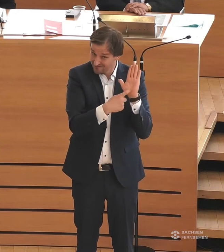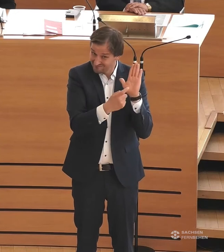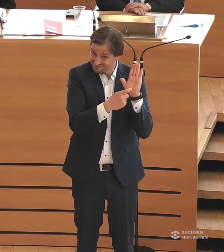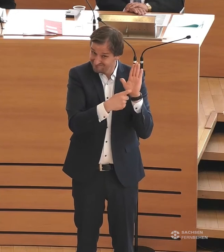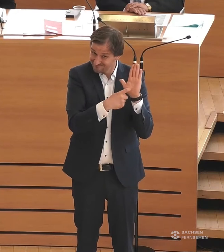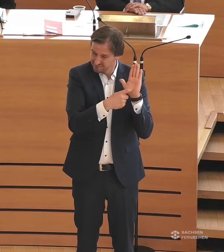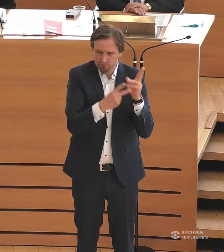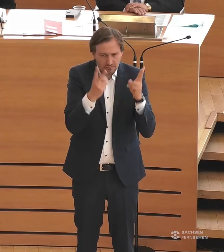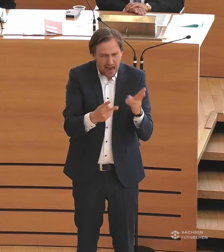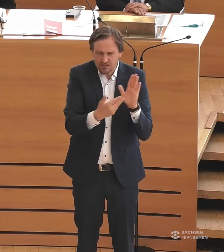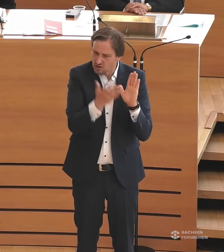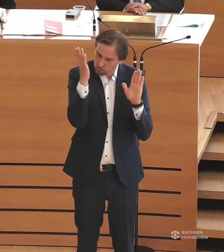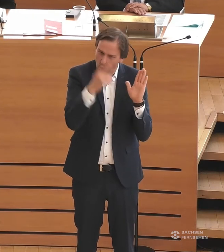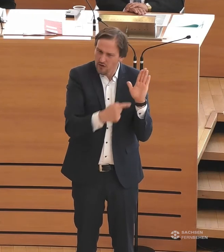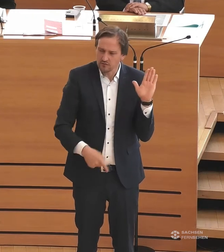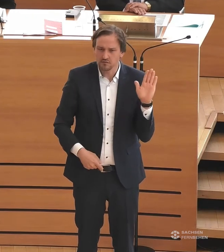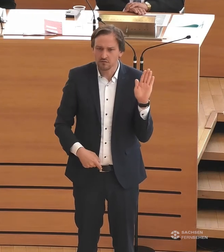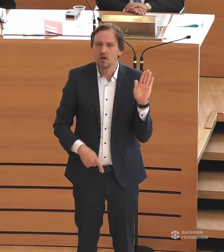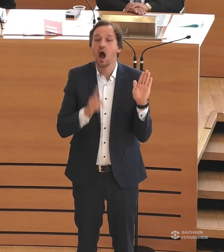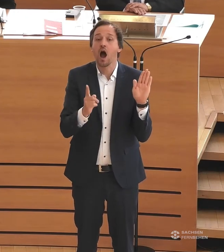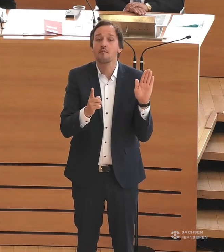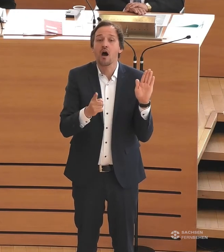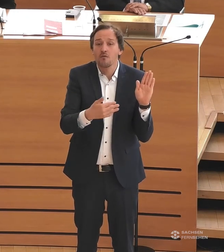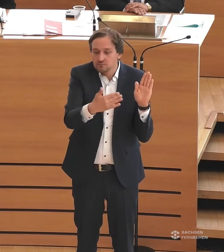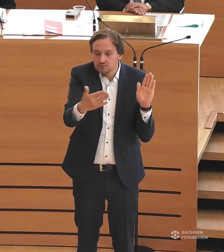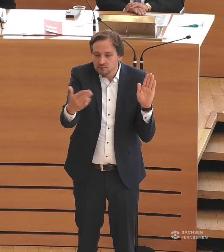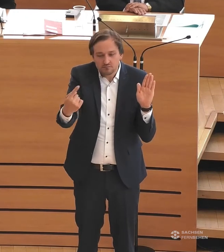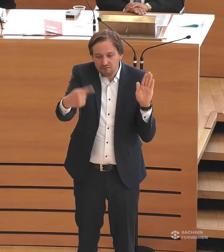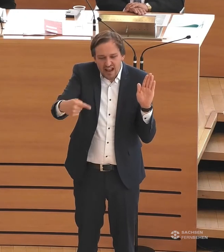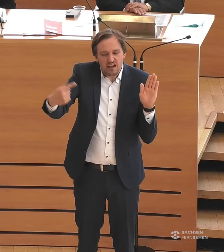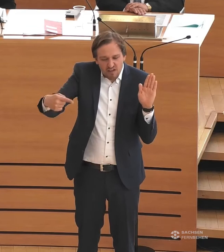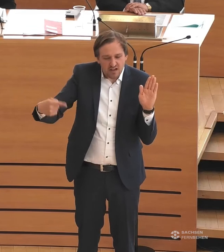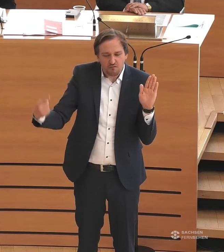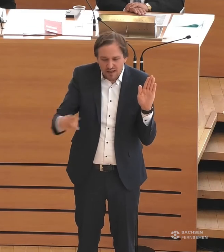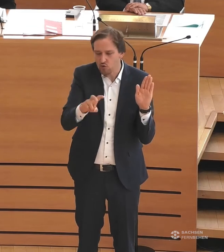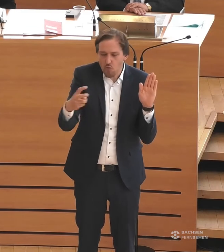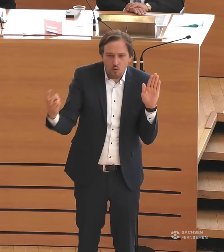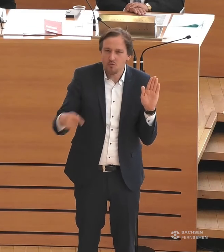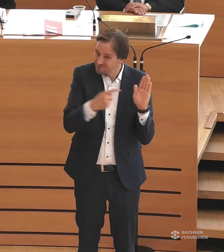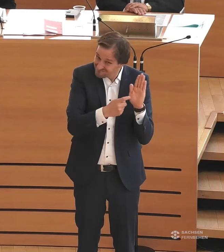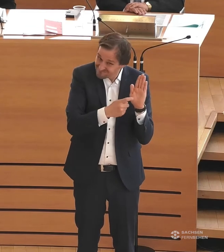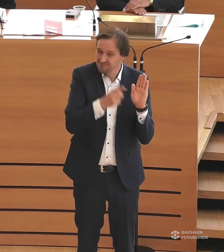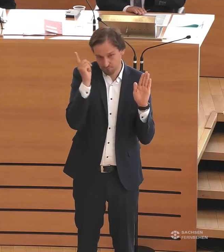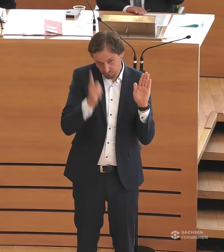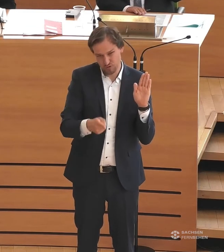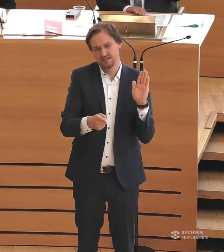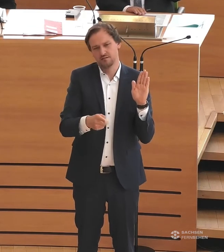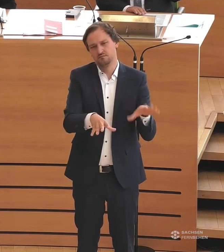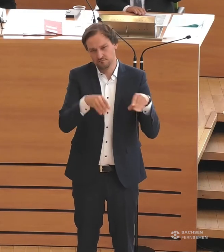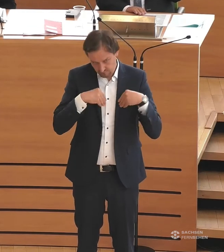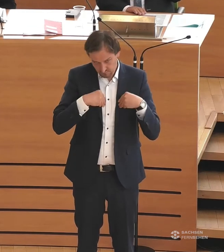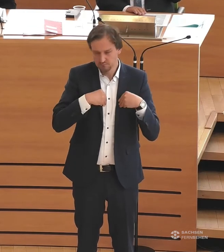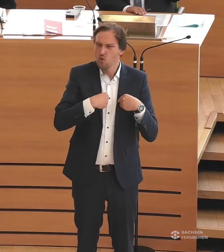schon geltendes Recht. Aber sie ist an vielen Stellen längst noch nicht umgesetzt. Und das müssen wir tun. Die UN-Behindertenrechtskonvention